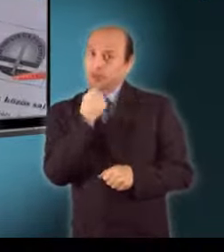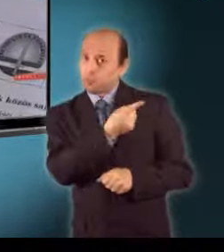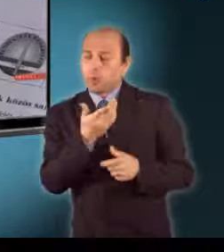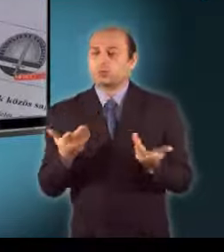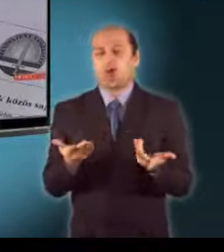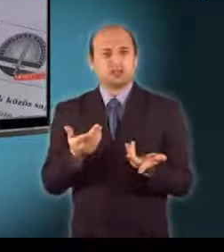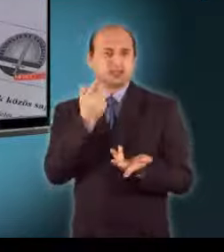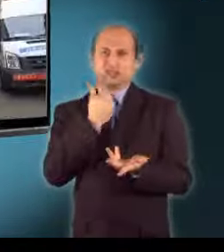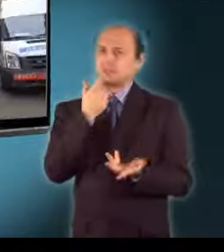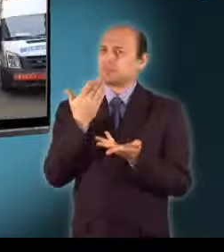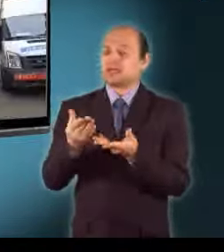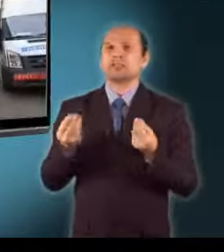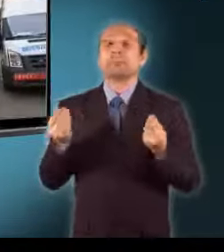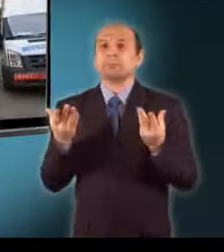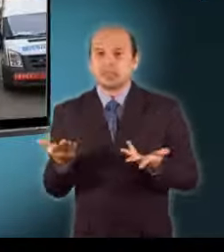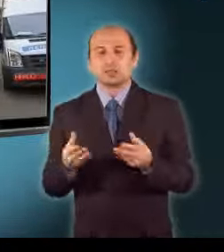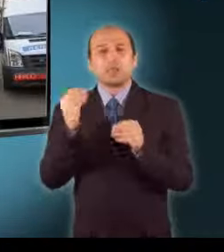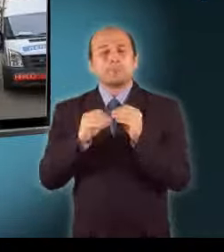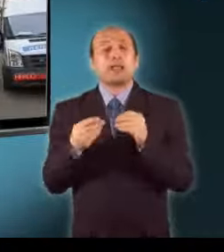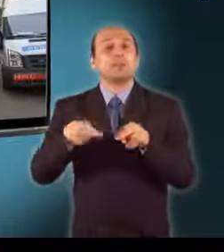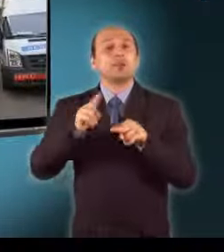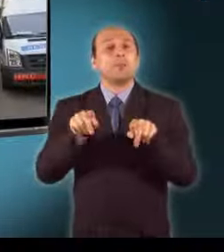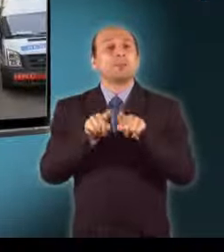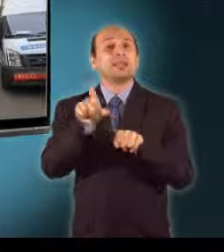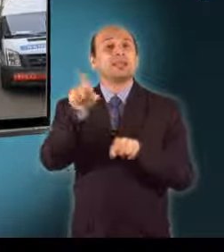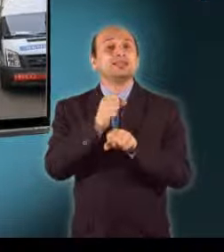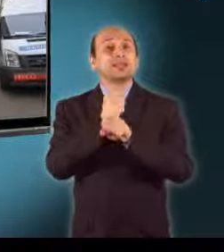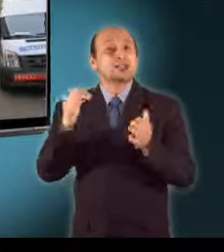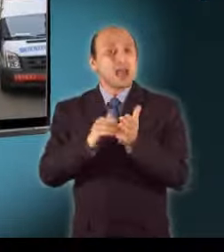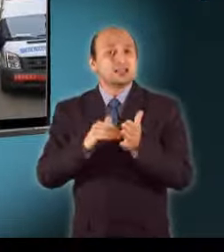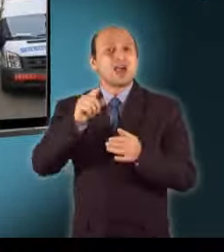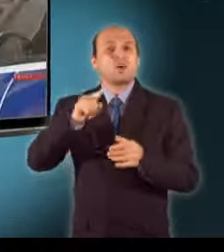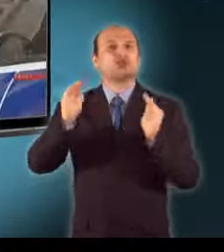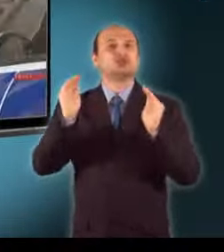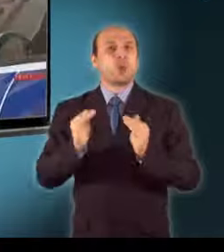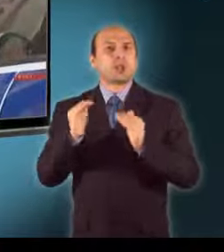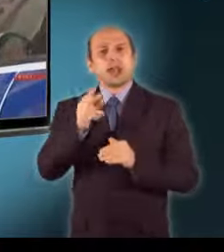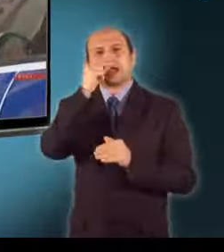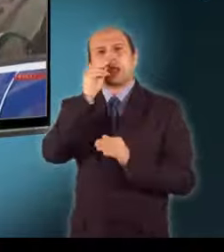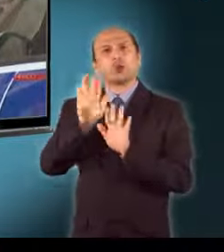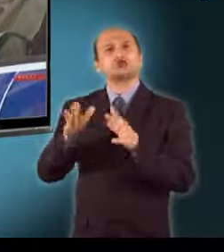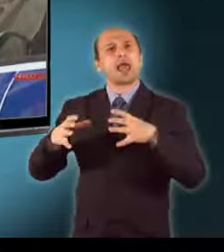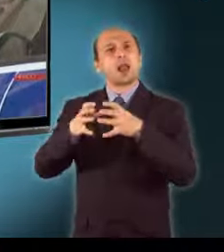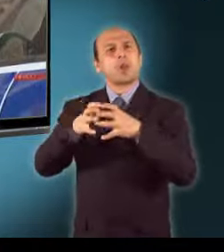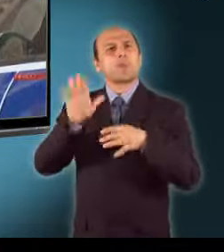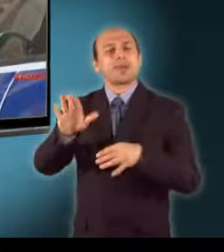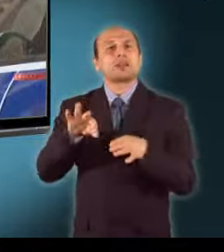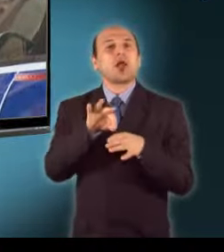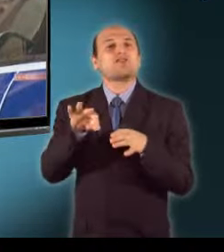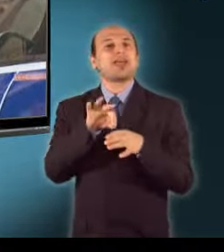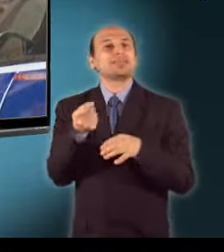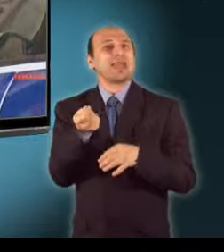elfogadhatatlannak, hogy több mint 200 ezer forinttal csökkentették idén a rendőrségi állományban dolgozó kafetériáját.